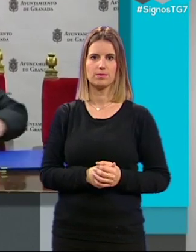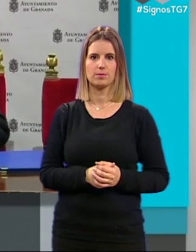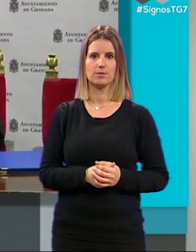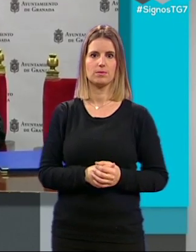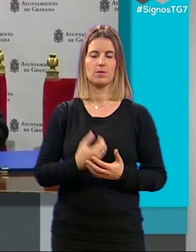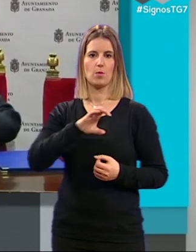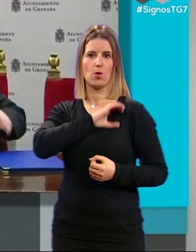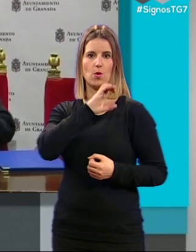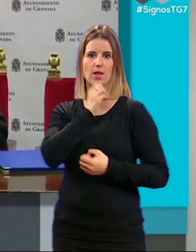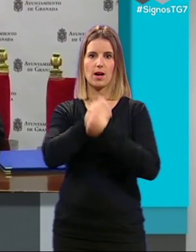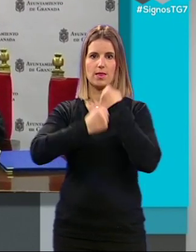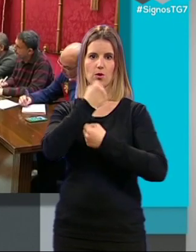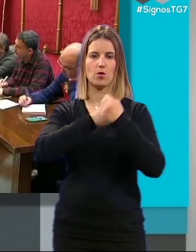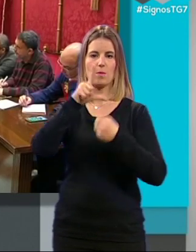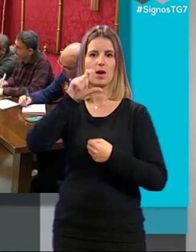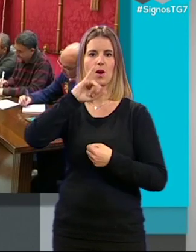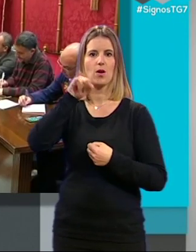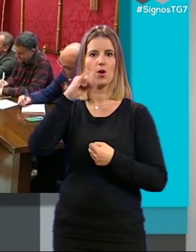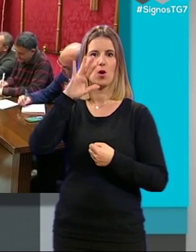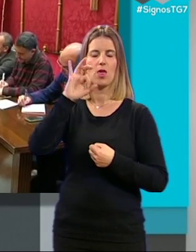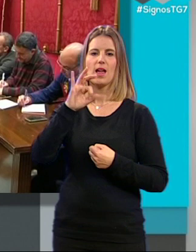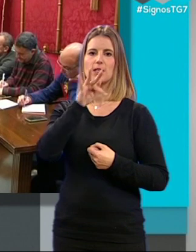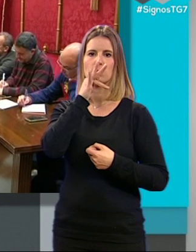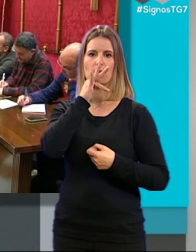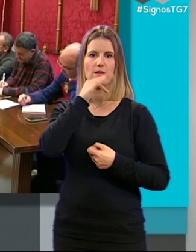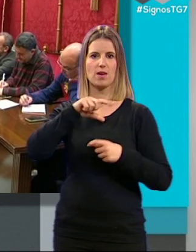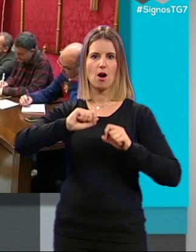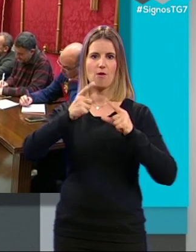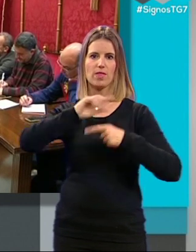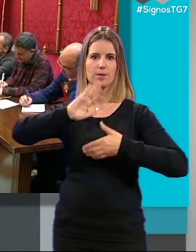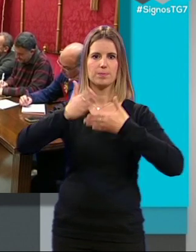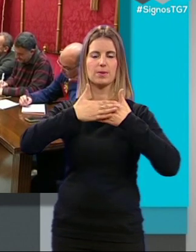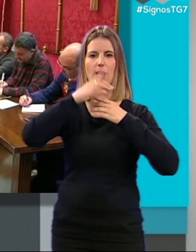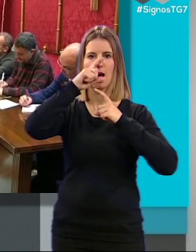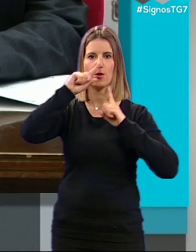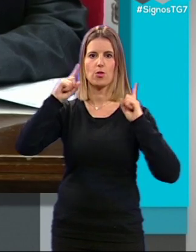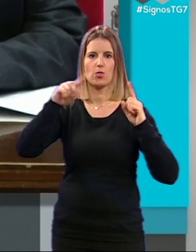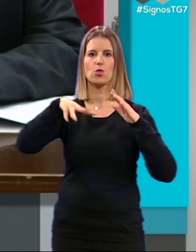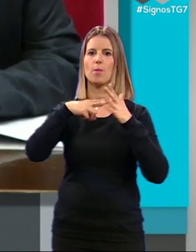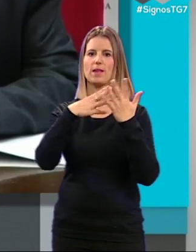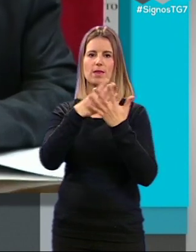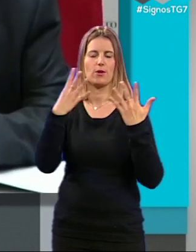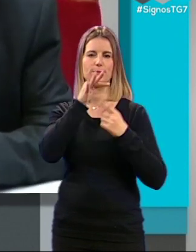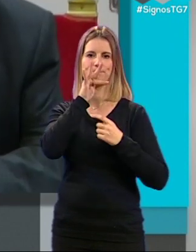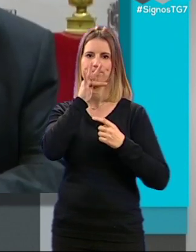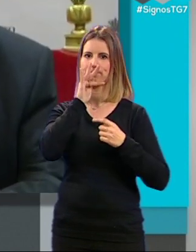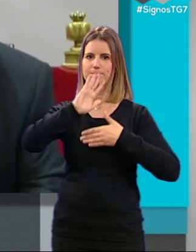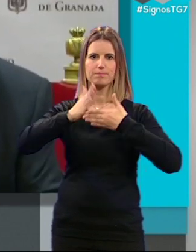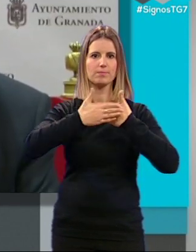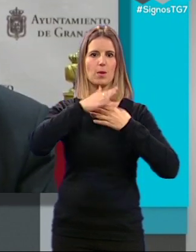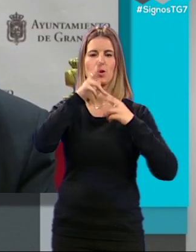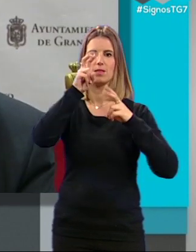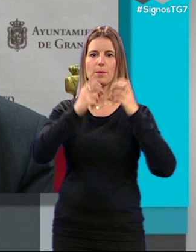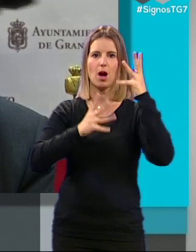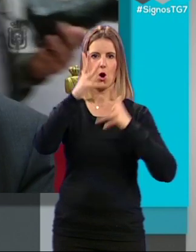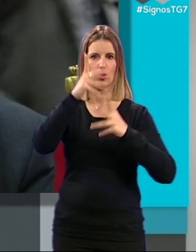El concejal de Economía, Luis González, ha comentado que aún no está cerrado definitivamente el ejercicio de 2019 por temas contables, dando a conocer datos